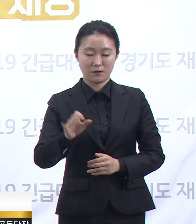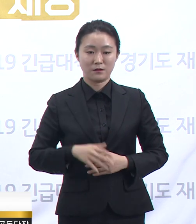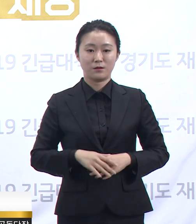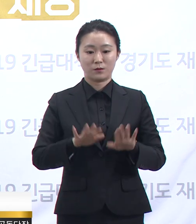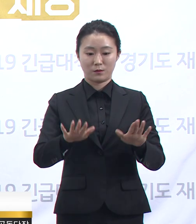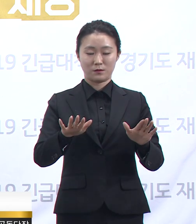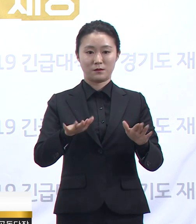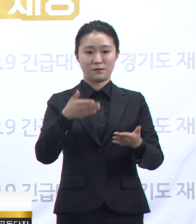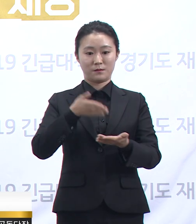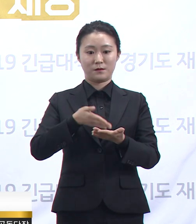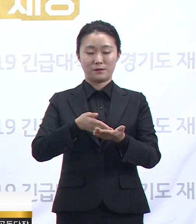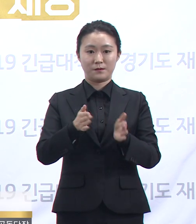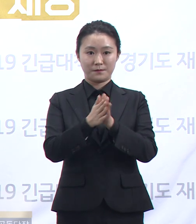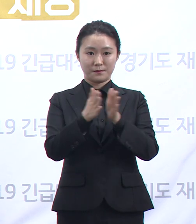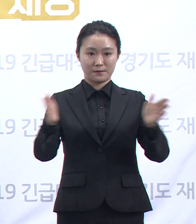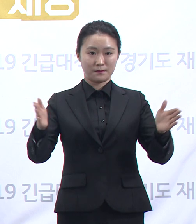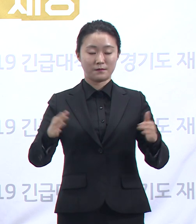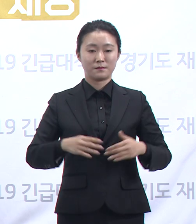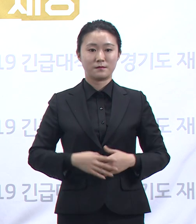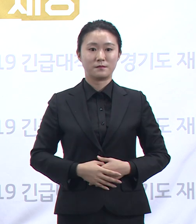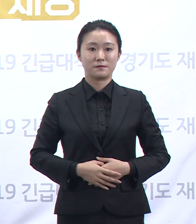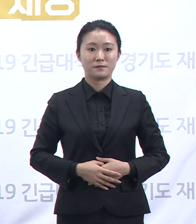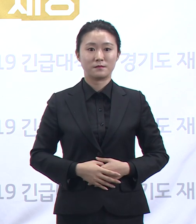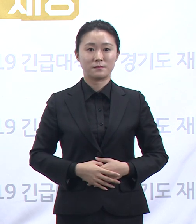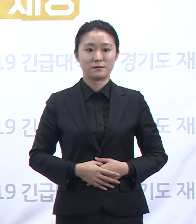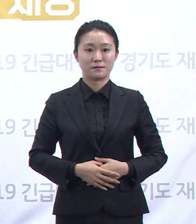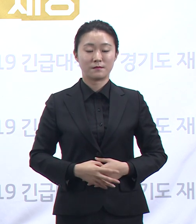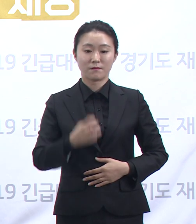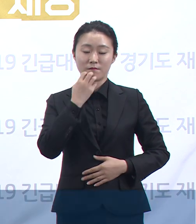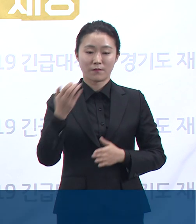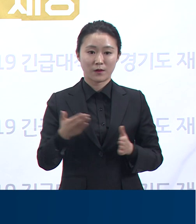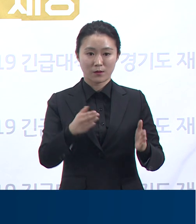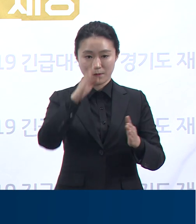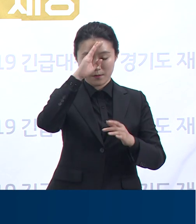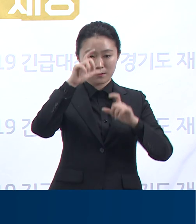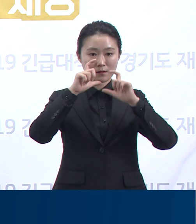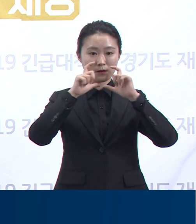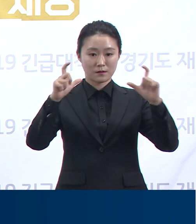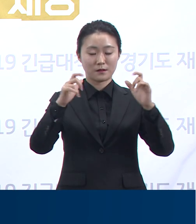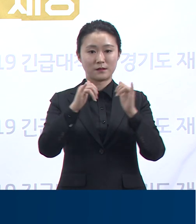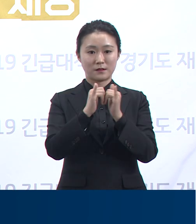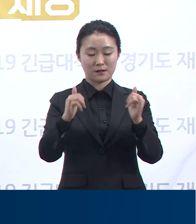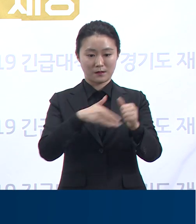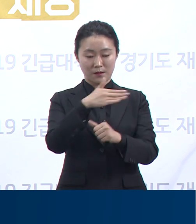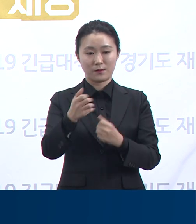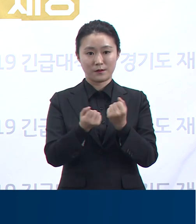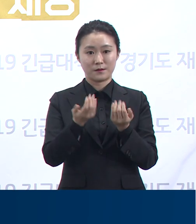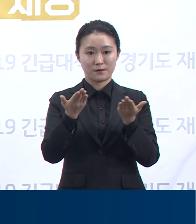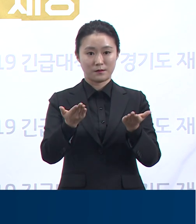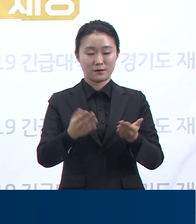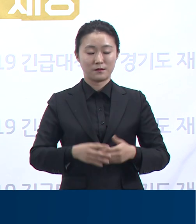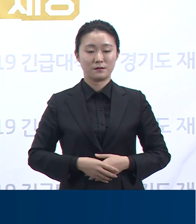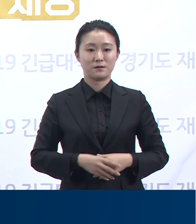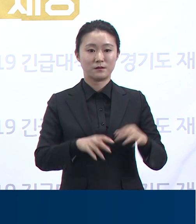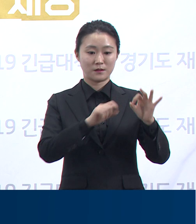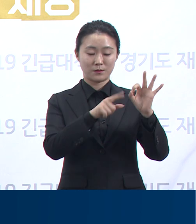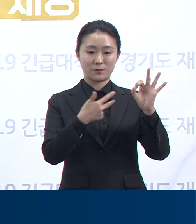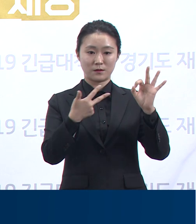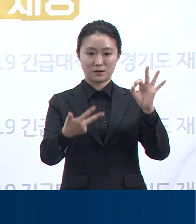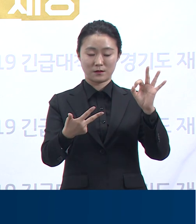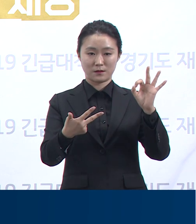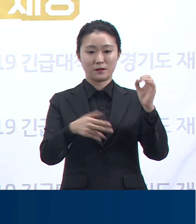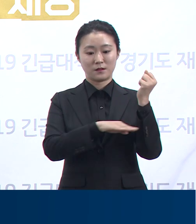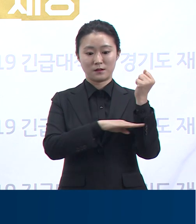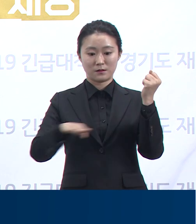정례 기자회견을 시작하겠습니다. 경기도 확진자 발생 현황입니다. 10월 7일 0시 기준